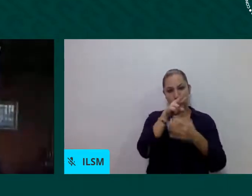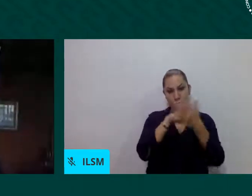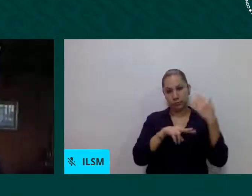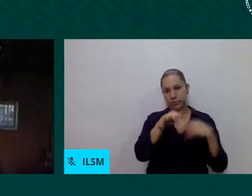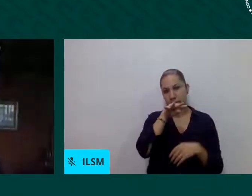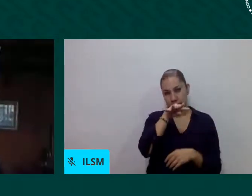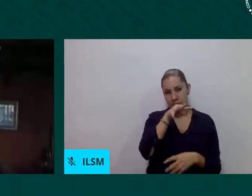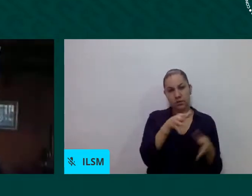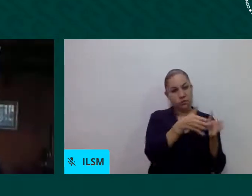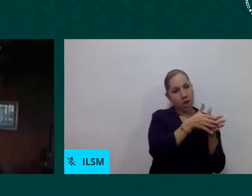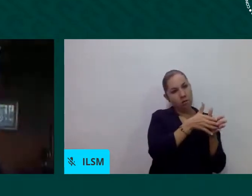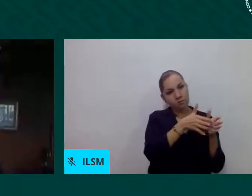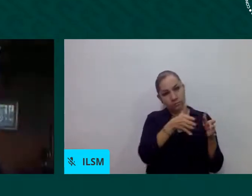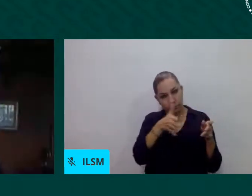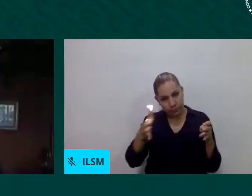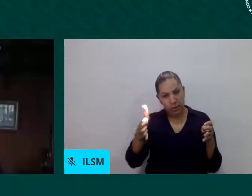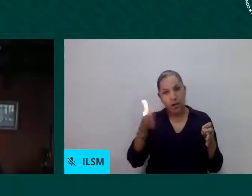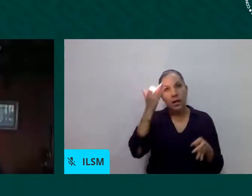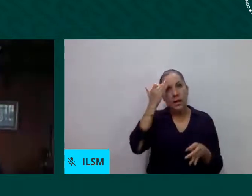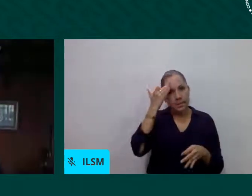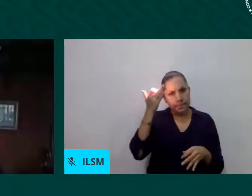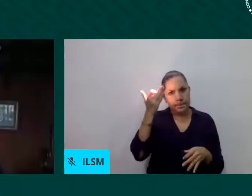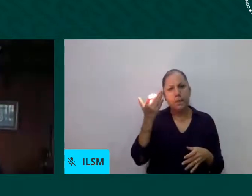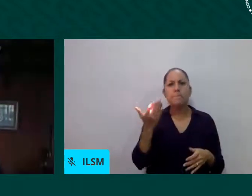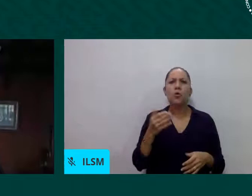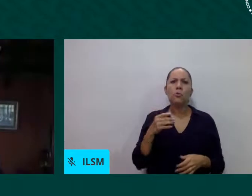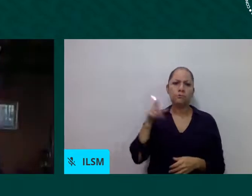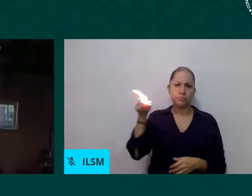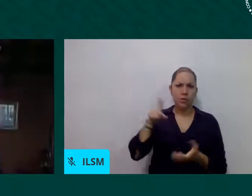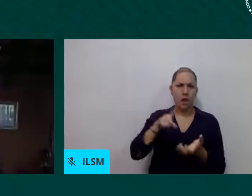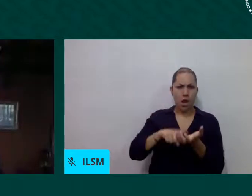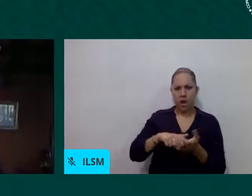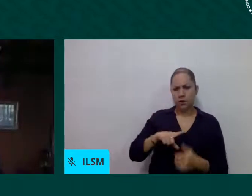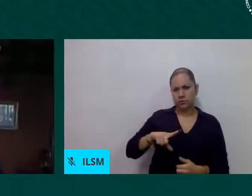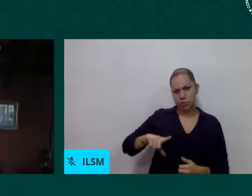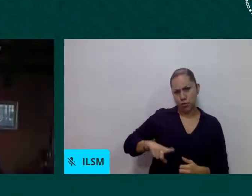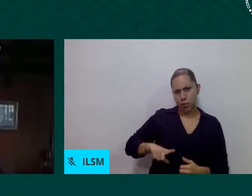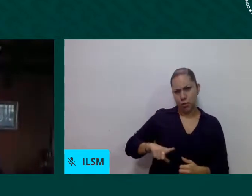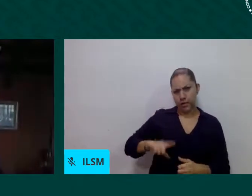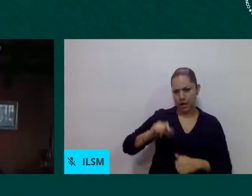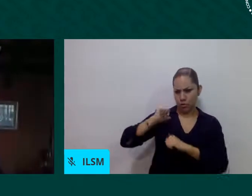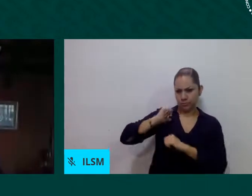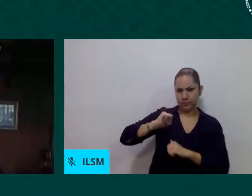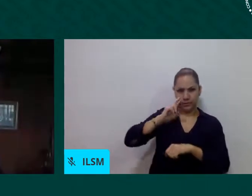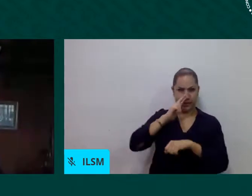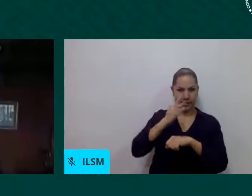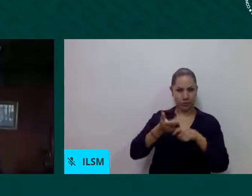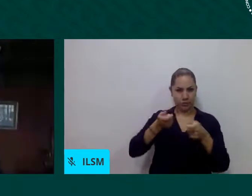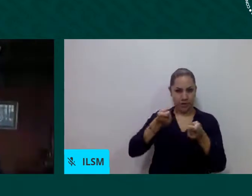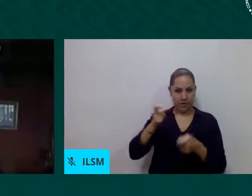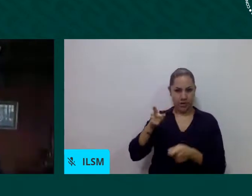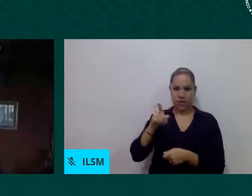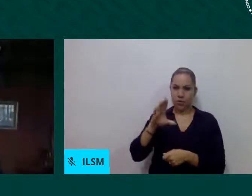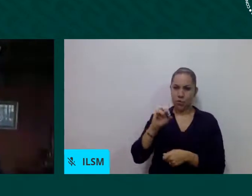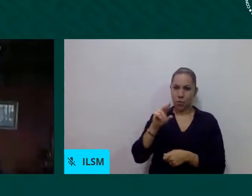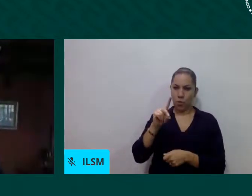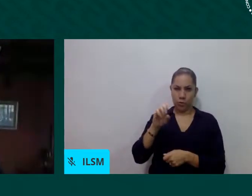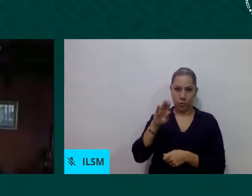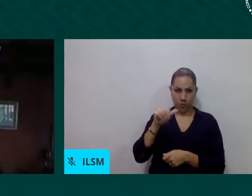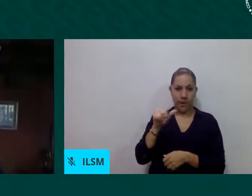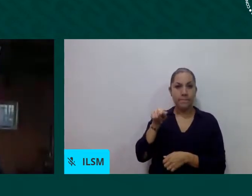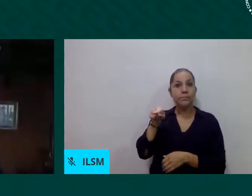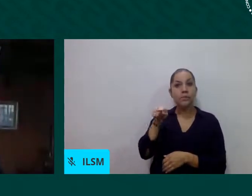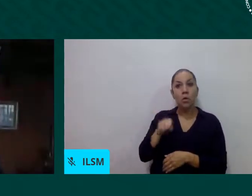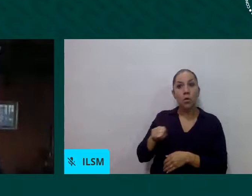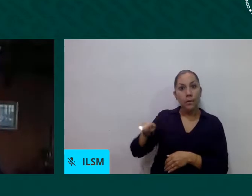intendente de la ciudad de Córdoba atender privilegiando la situación de los migrantes. Y por